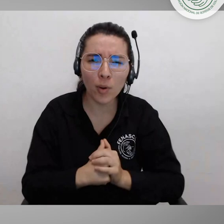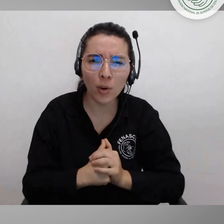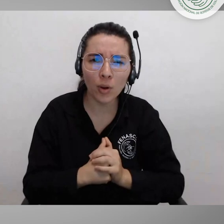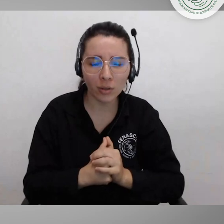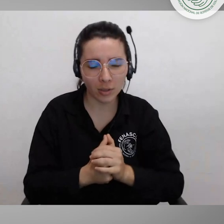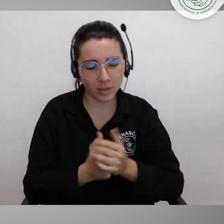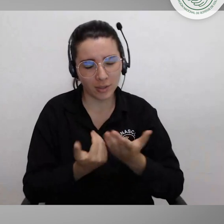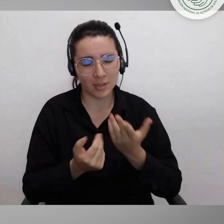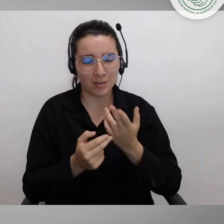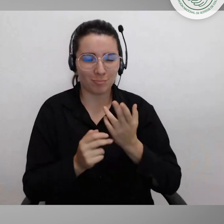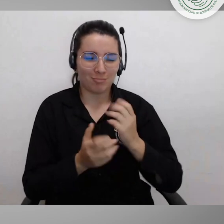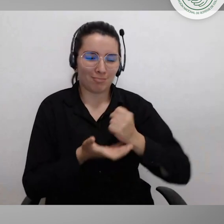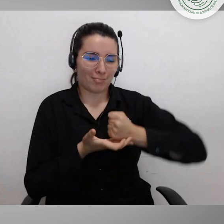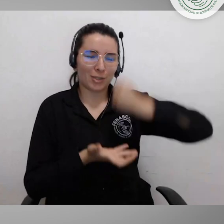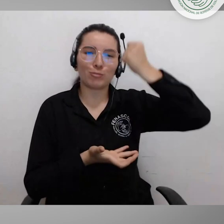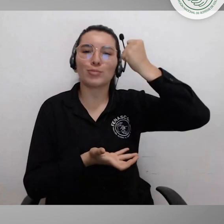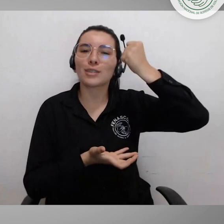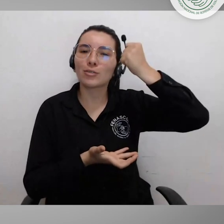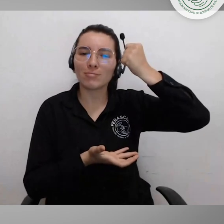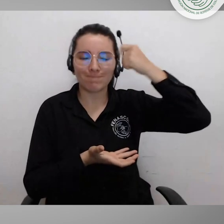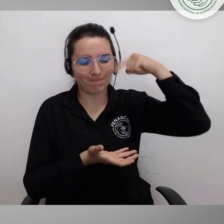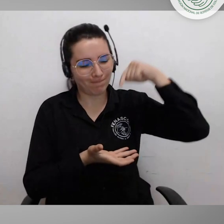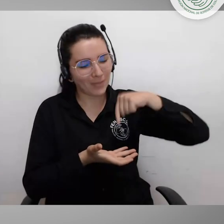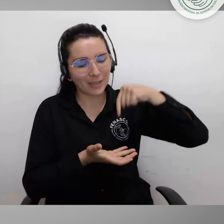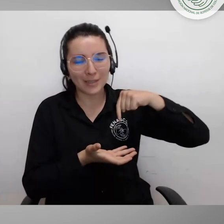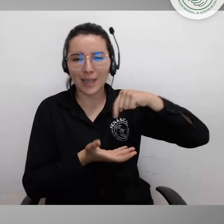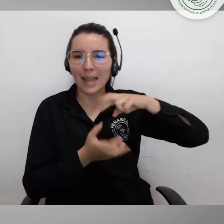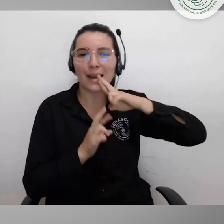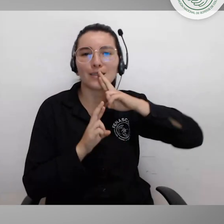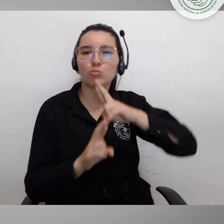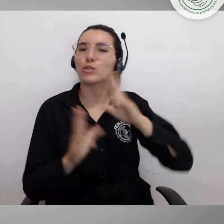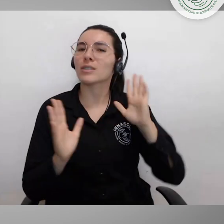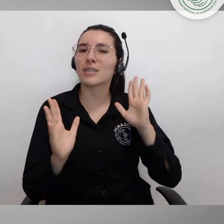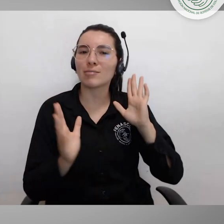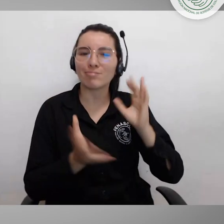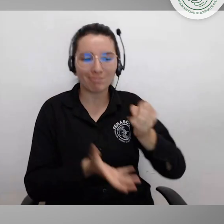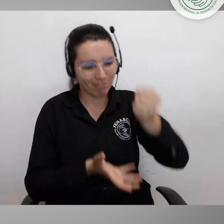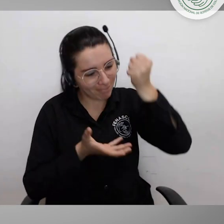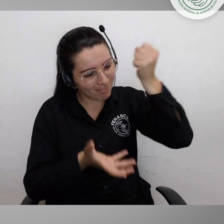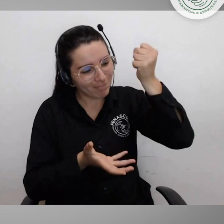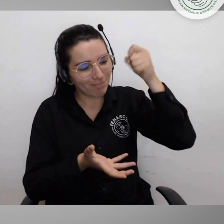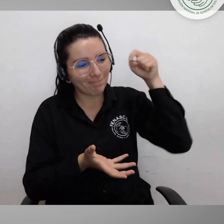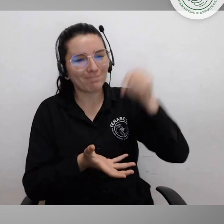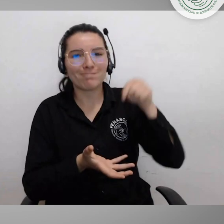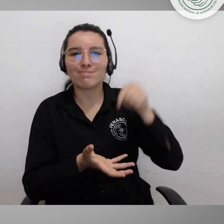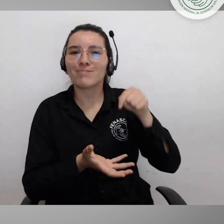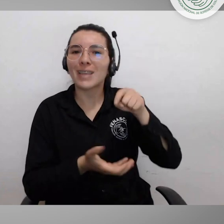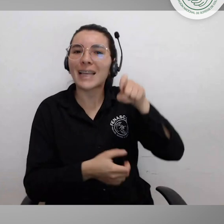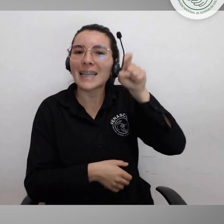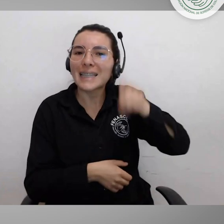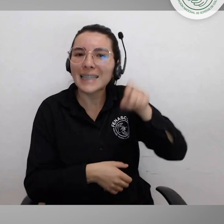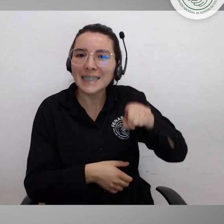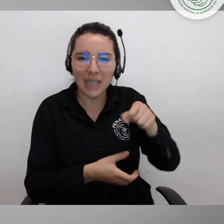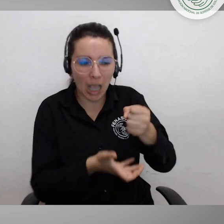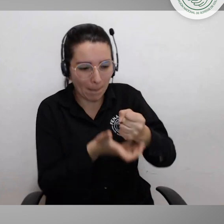profundizar la garantía de los derechos de las personas con discapacidad se llama presupuesto,